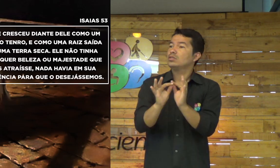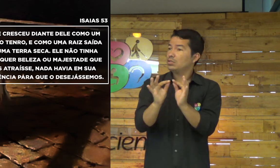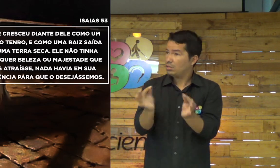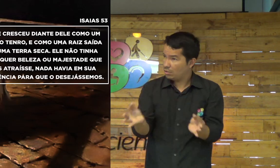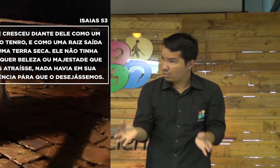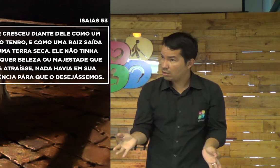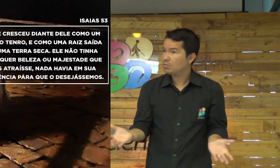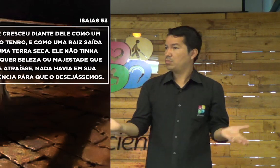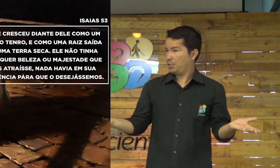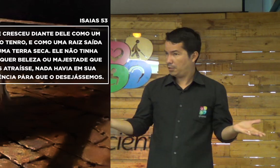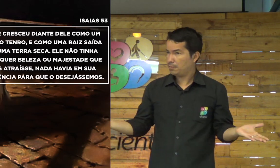Simples.